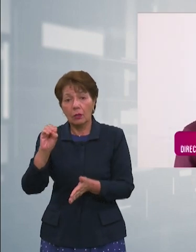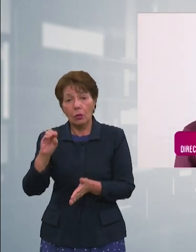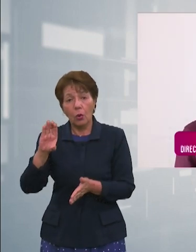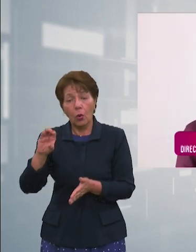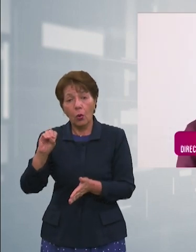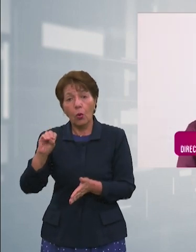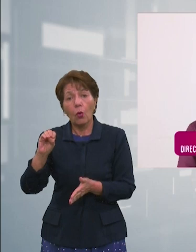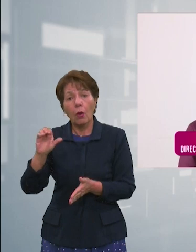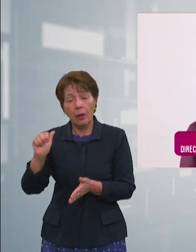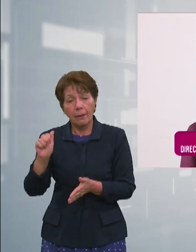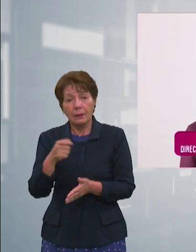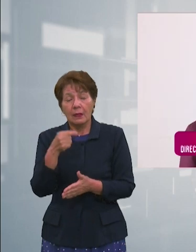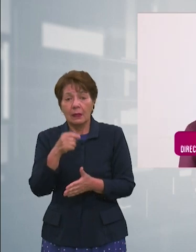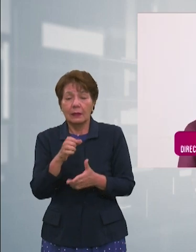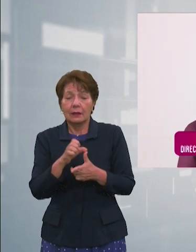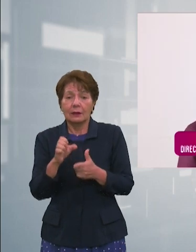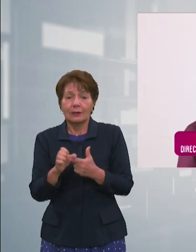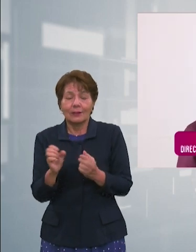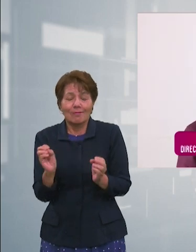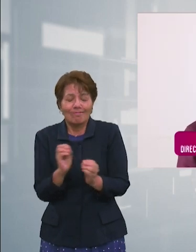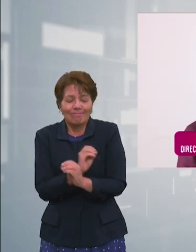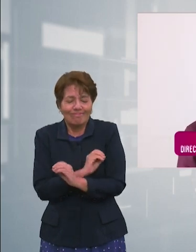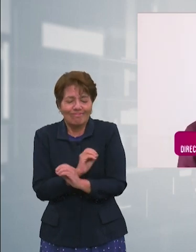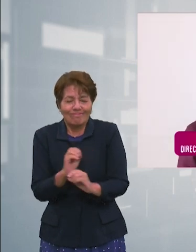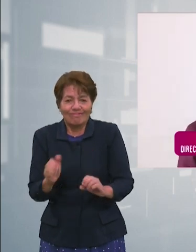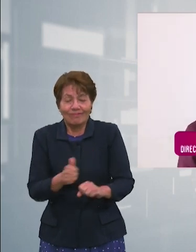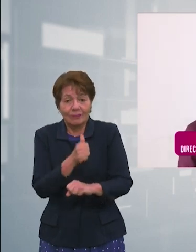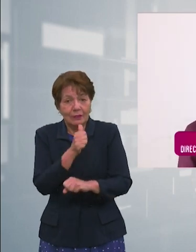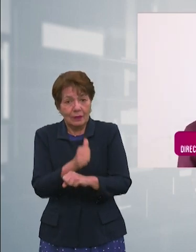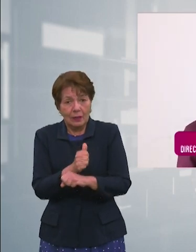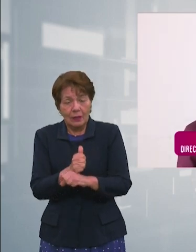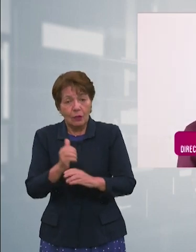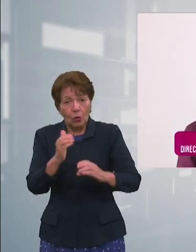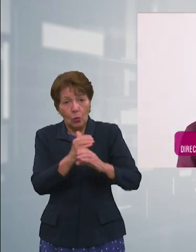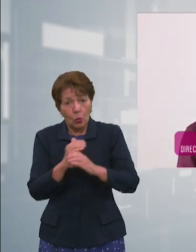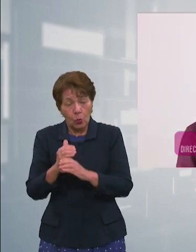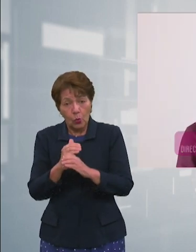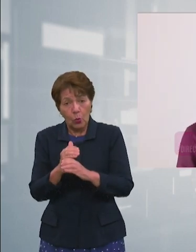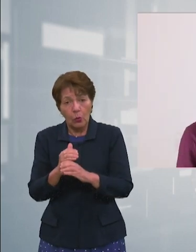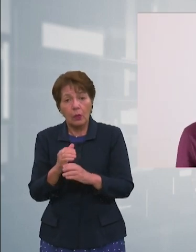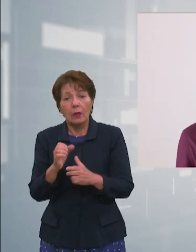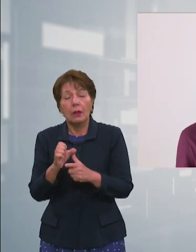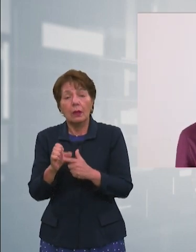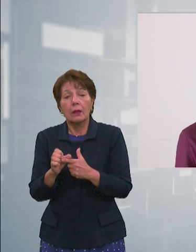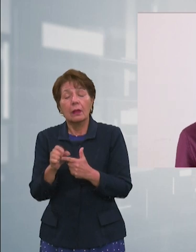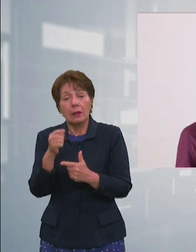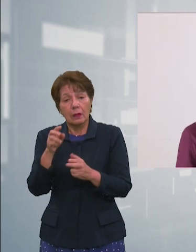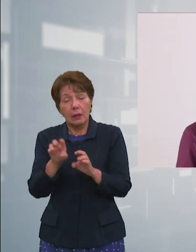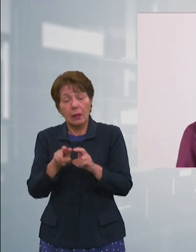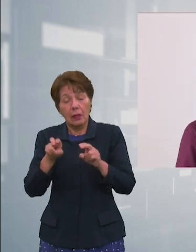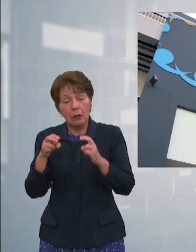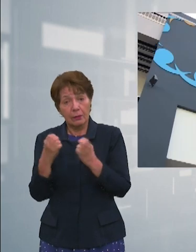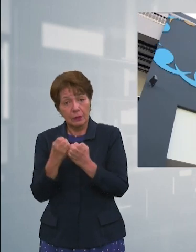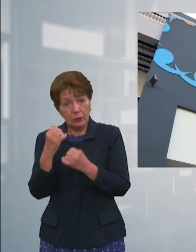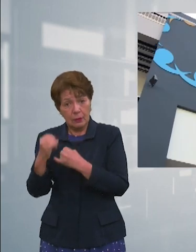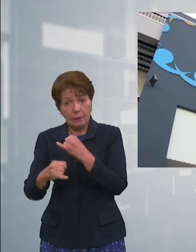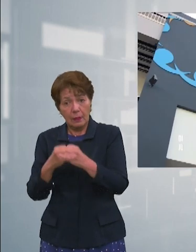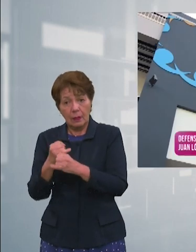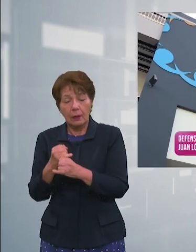también por la falta de implementación de las medidas cautelares ordenadas por la Comisión Interamericana desde hace más de un año. Este caso